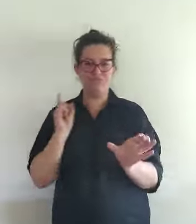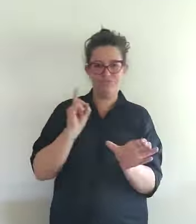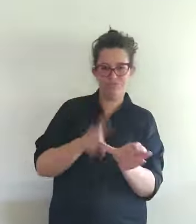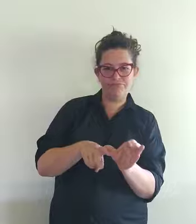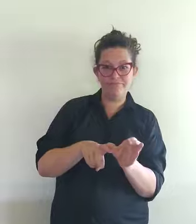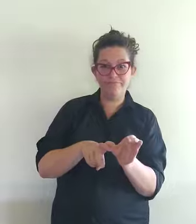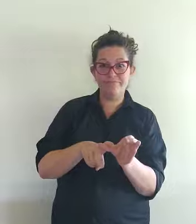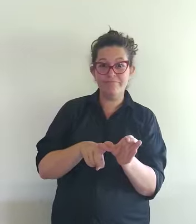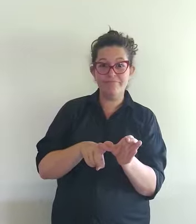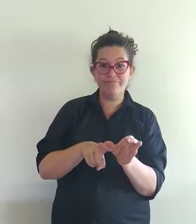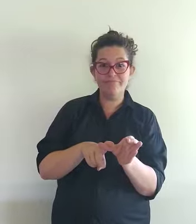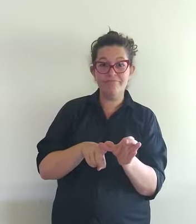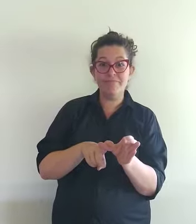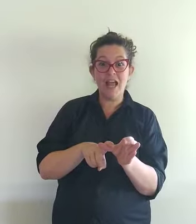romano con mos religiosos.